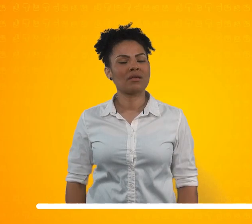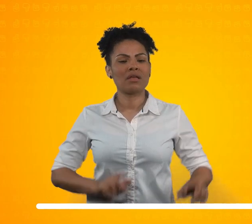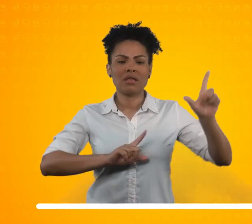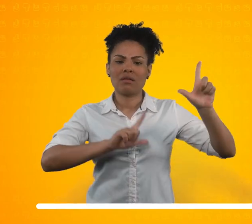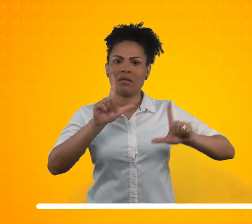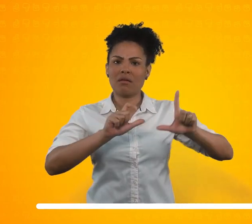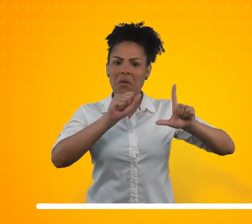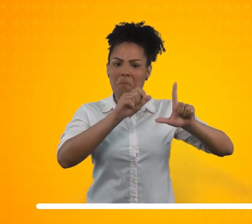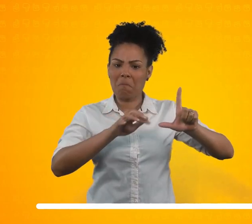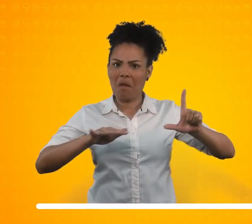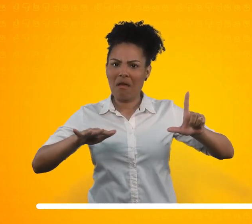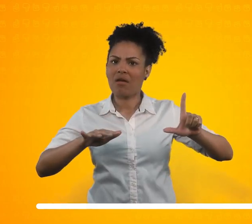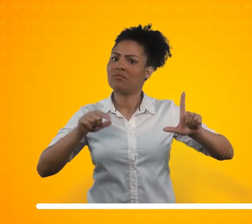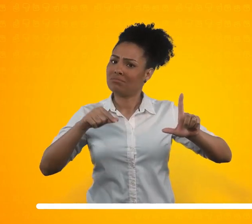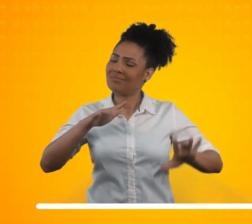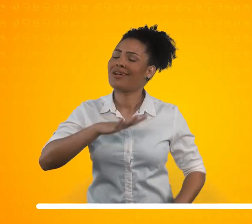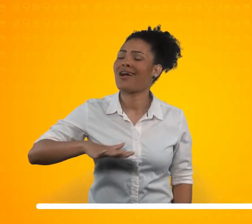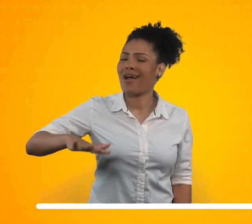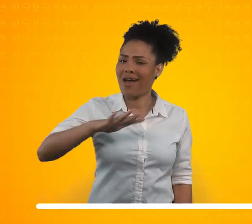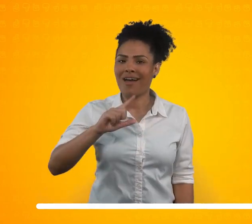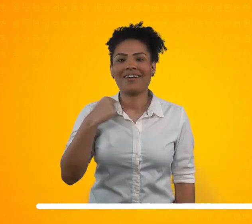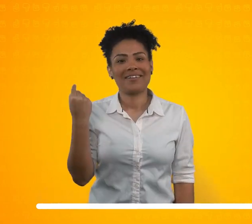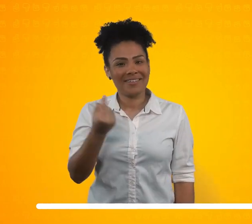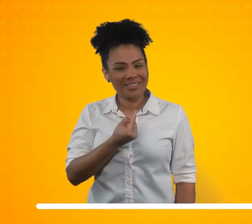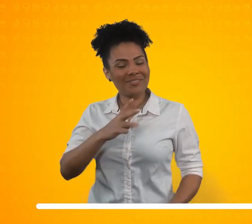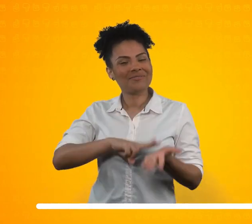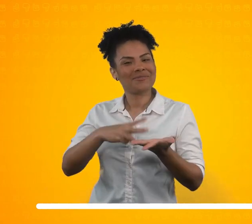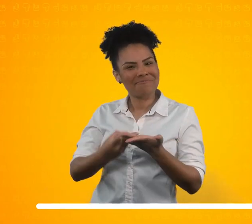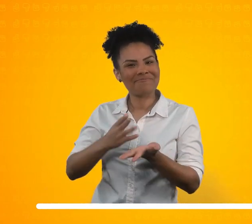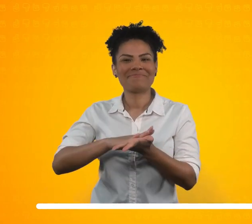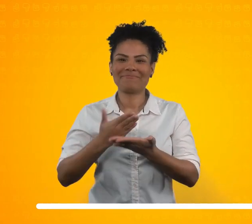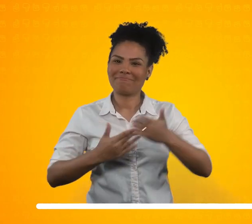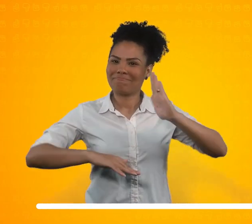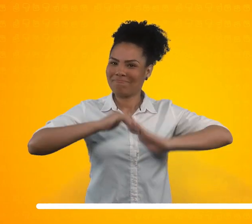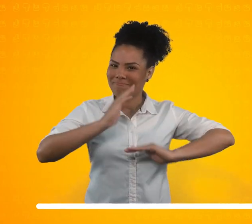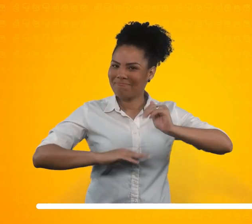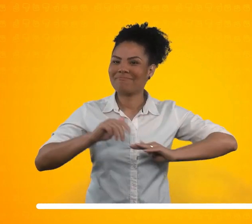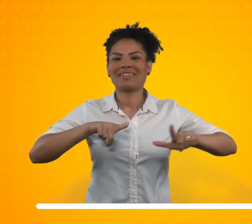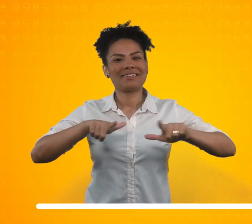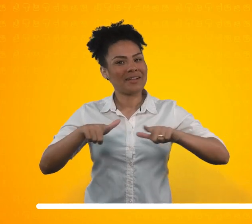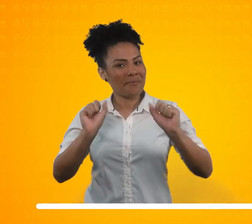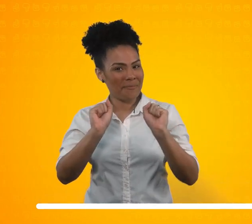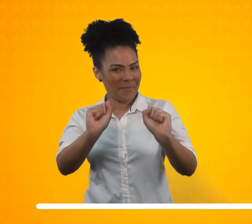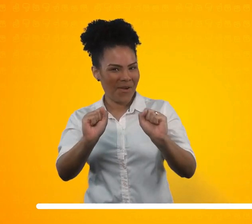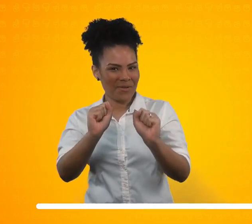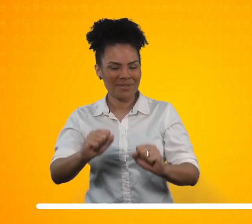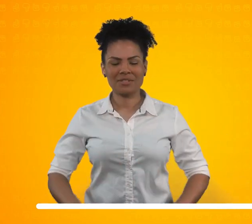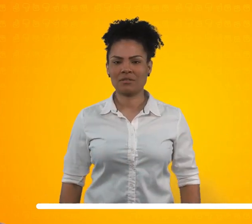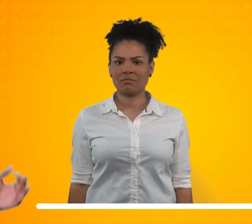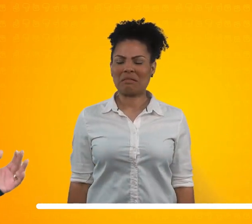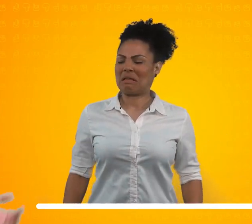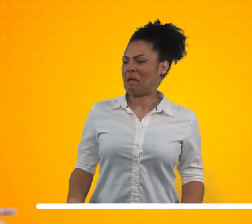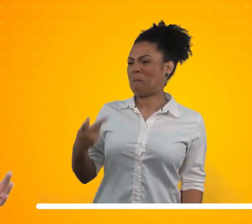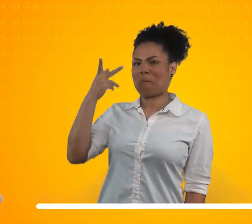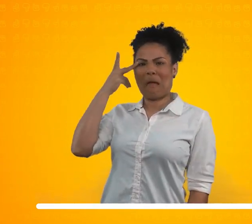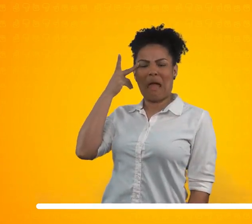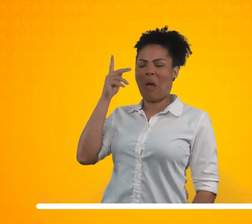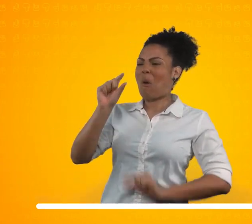uma área em que nós, Tiospe, podemos atuar. Mas, Patrícia, o que significa audiovisual?